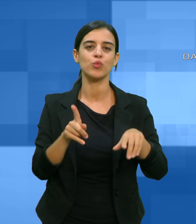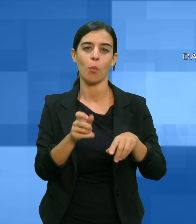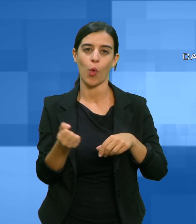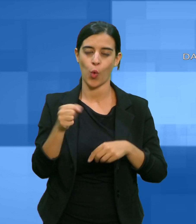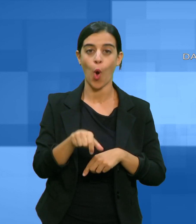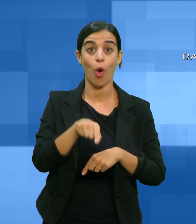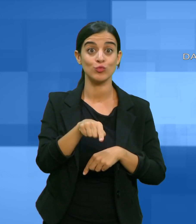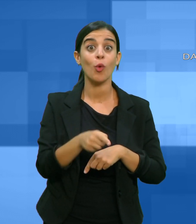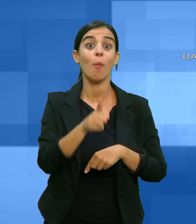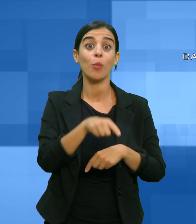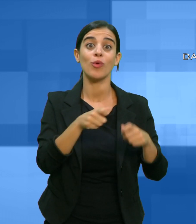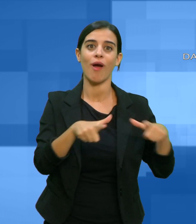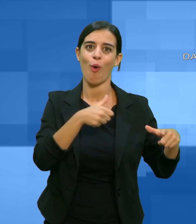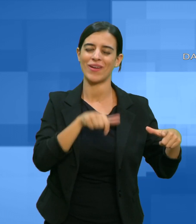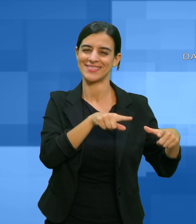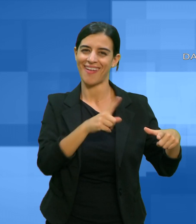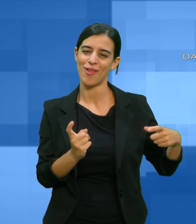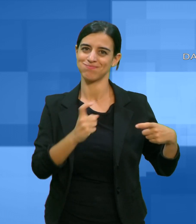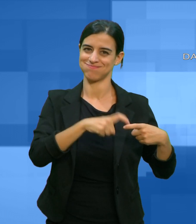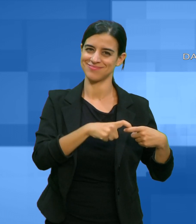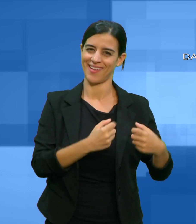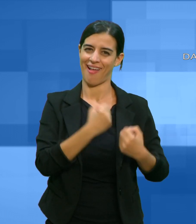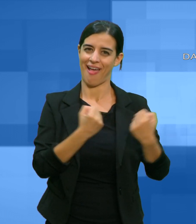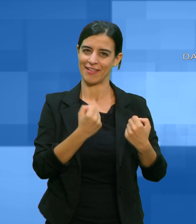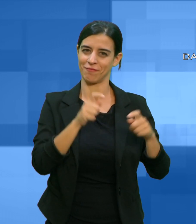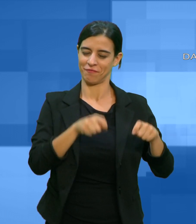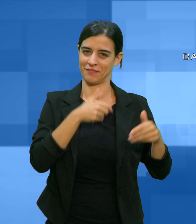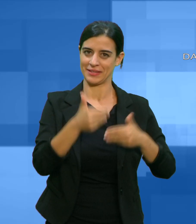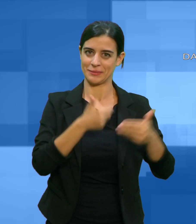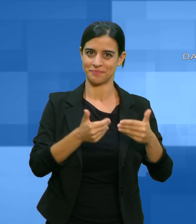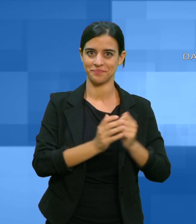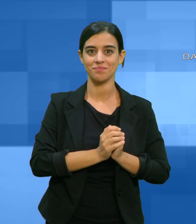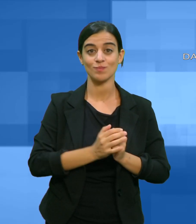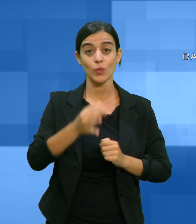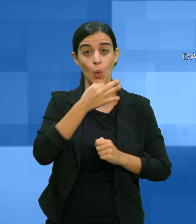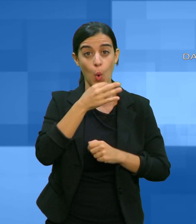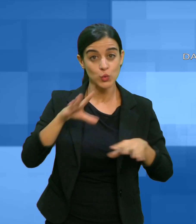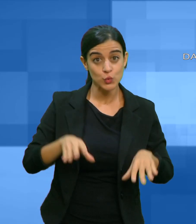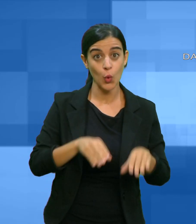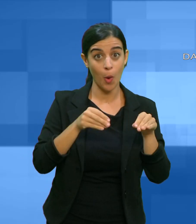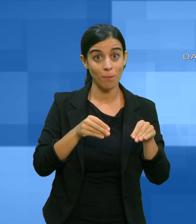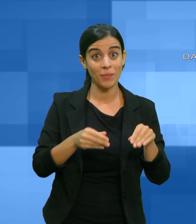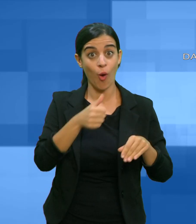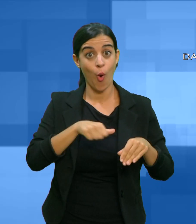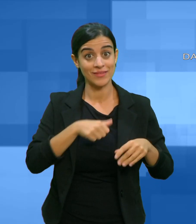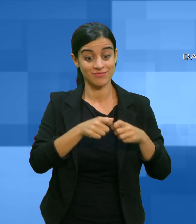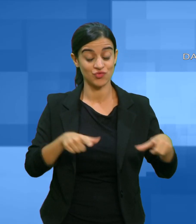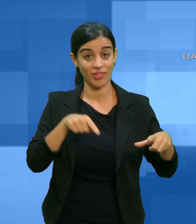Con l'arrivo di ottobre Oristano si prepara per la campagna del Nastro Rosa